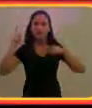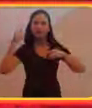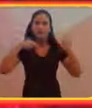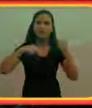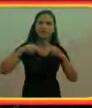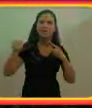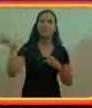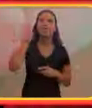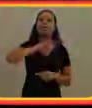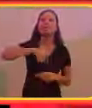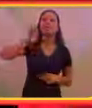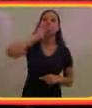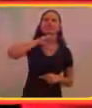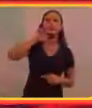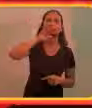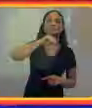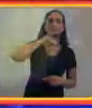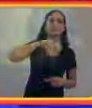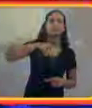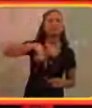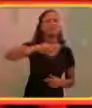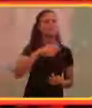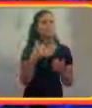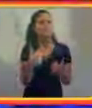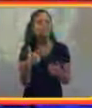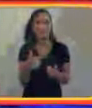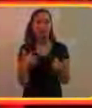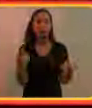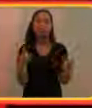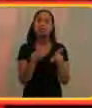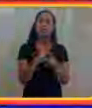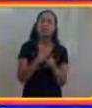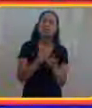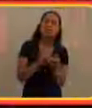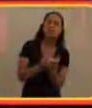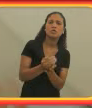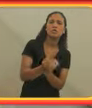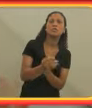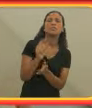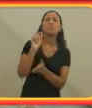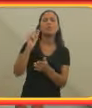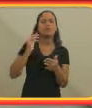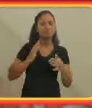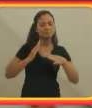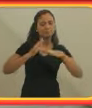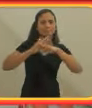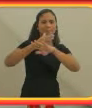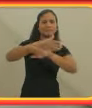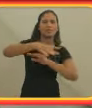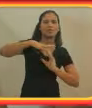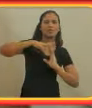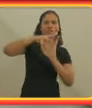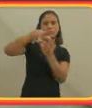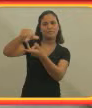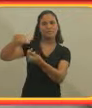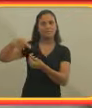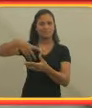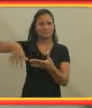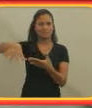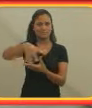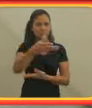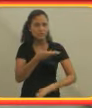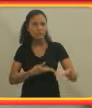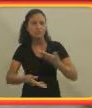quanto mais você gesticula, quanto mais você articula com eles da maneira que eles também começam a entrar no seu